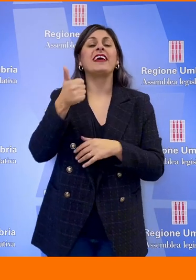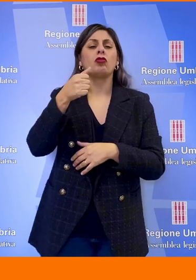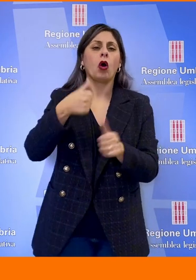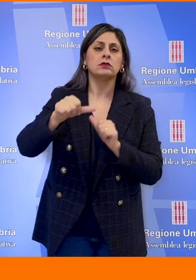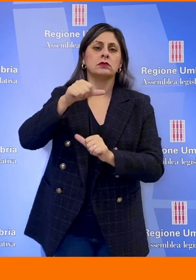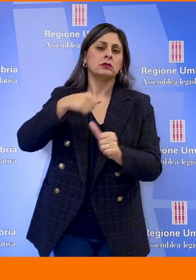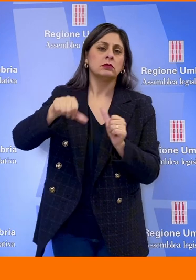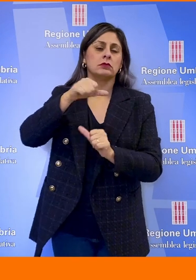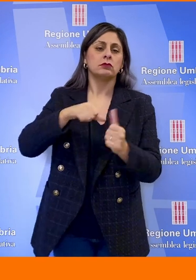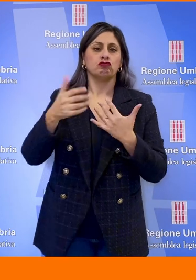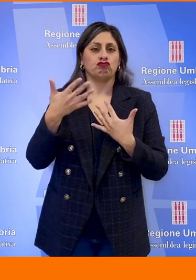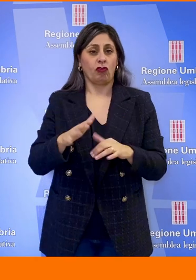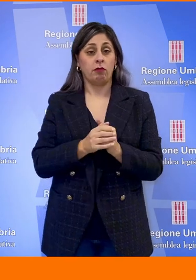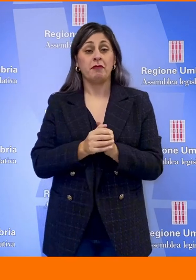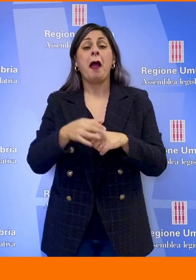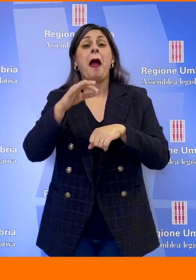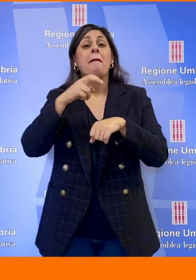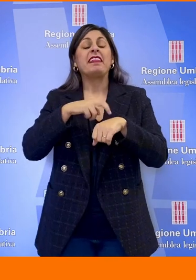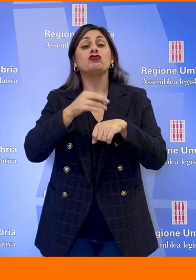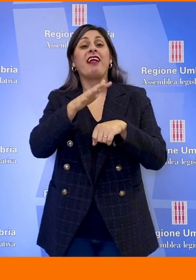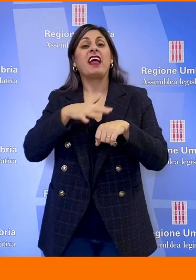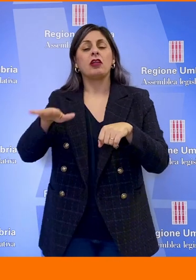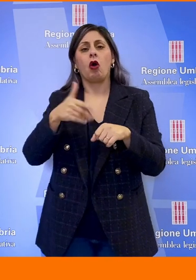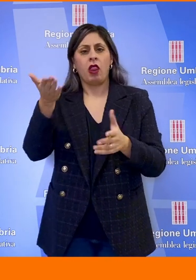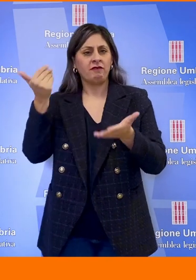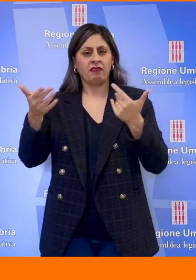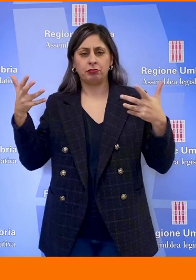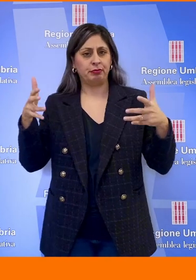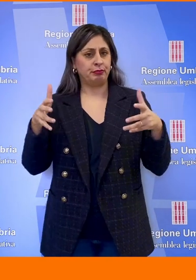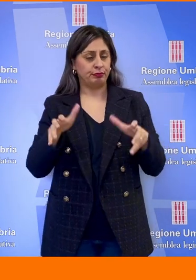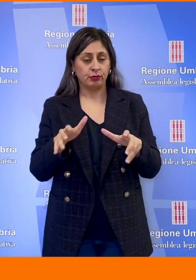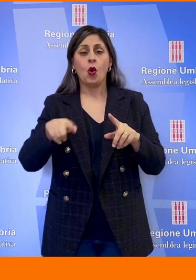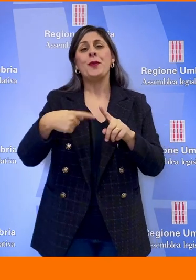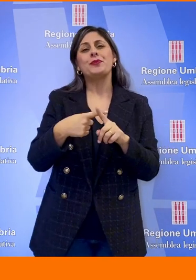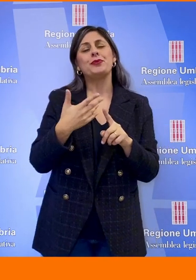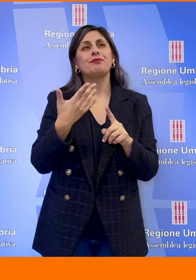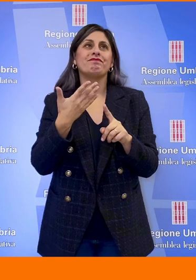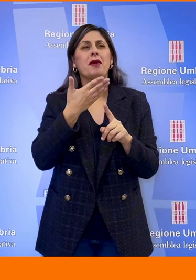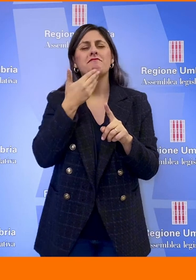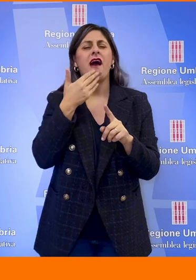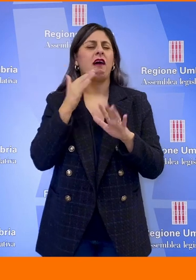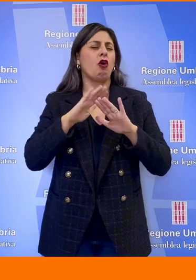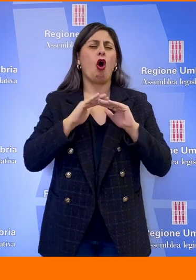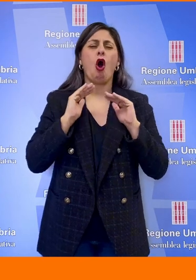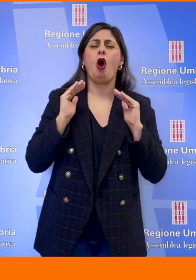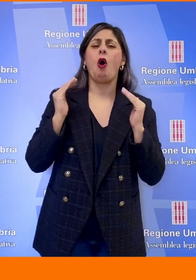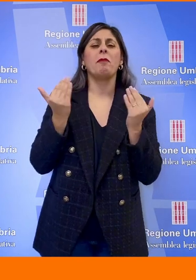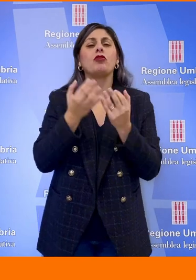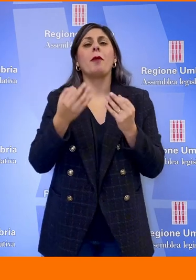C'è uno svuotamento della medicina del territorio e c'è ovviamente una mancanza totale di programmazione e